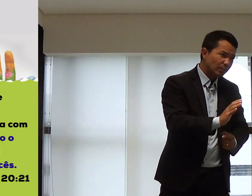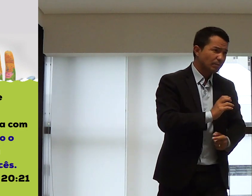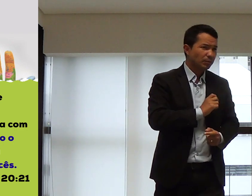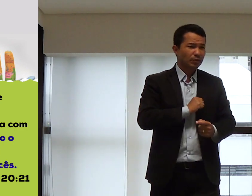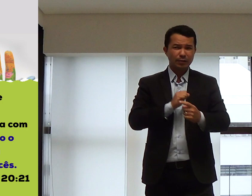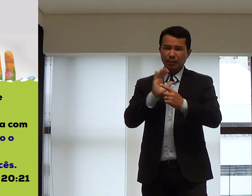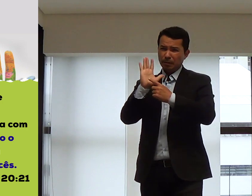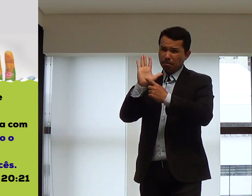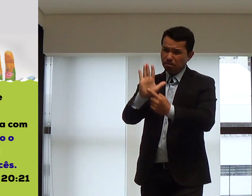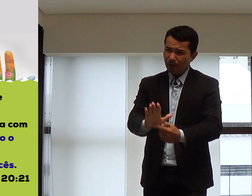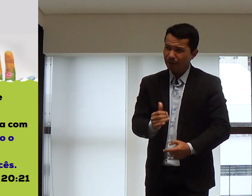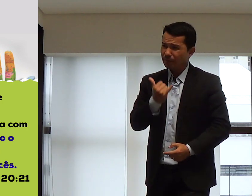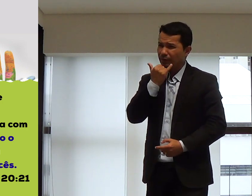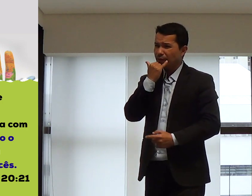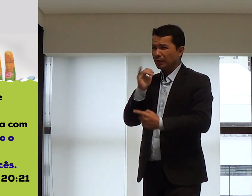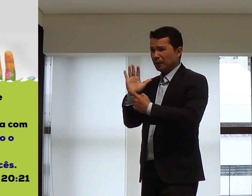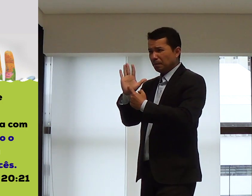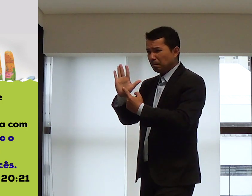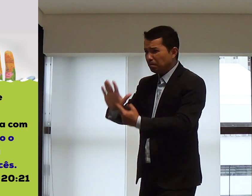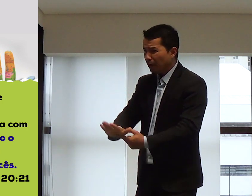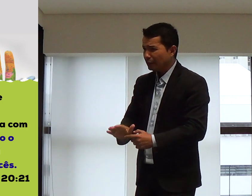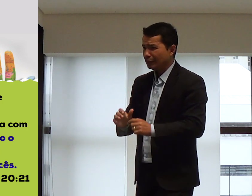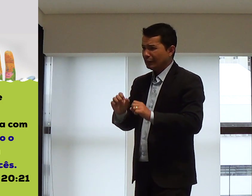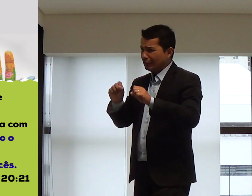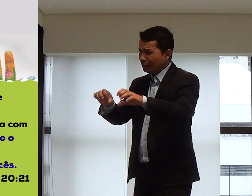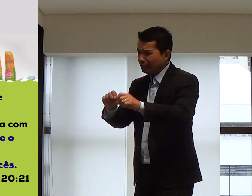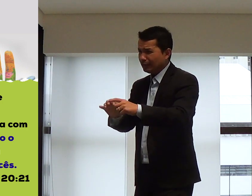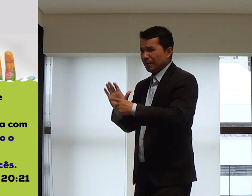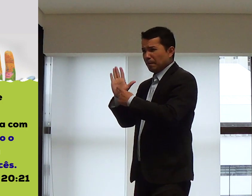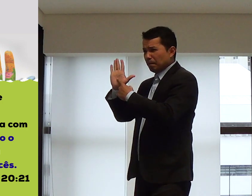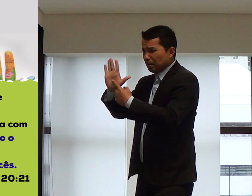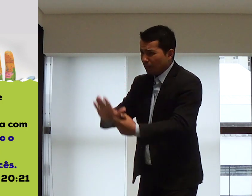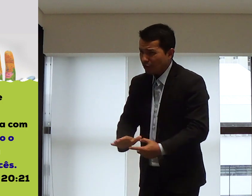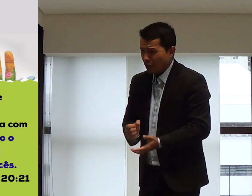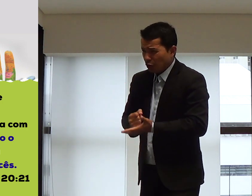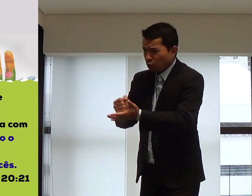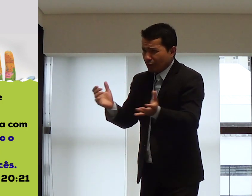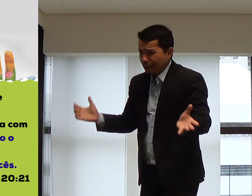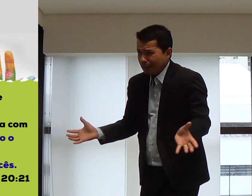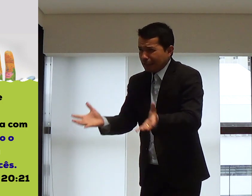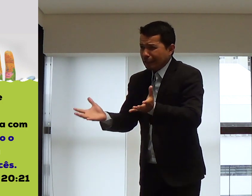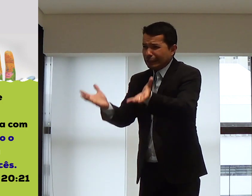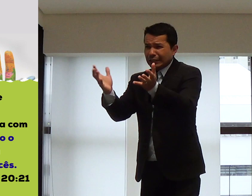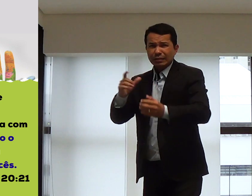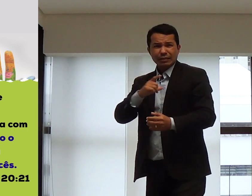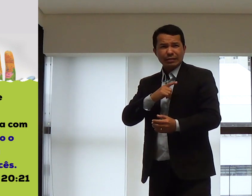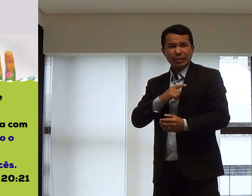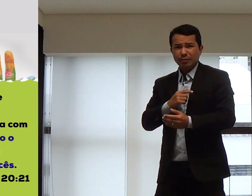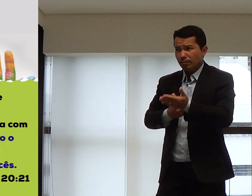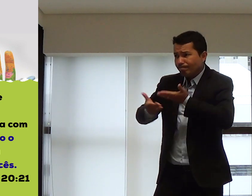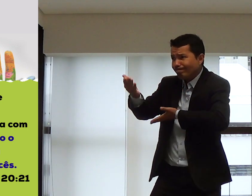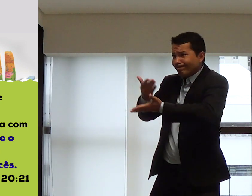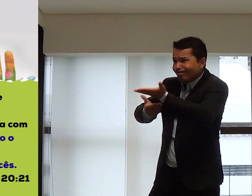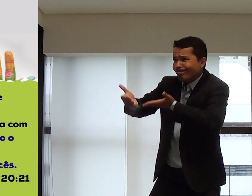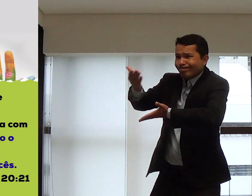Evangelizar. Porque é o que ele fez. Ele mostrou amor, perdão, ensinou. Mostrou, encorajou.